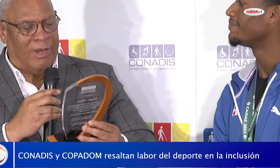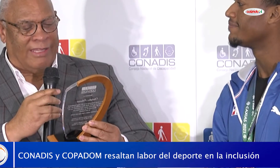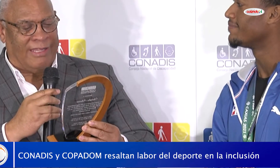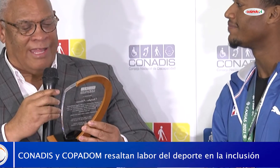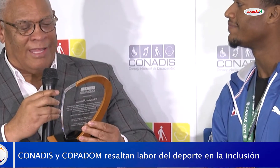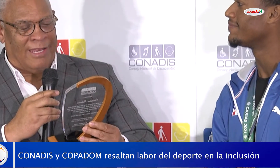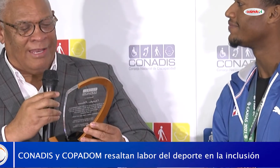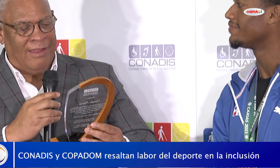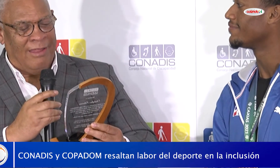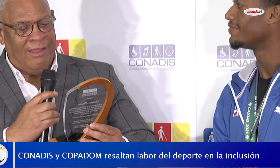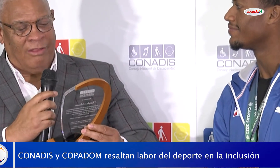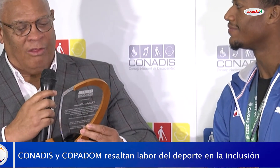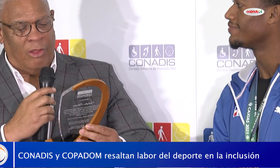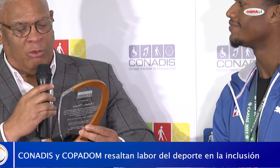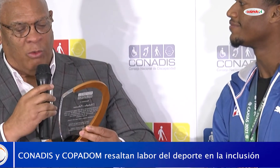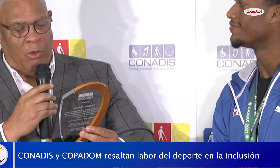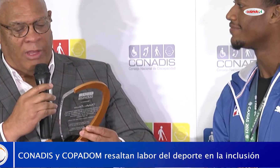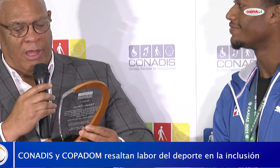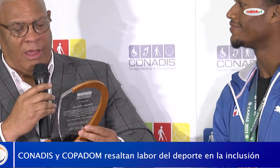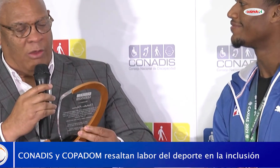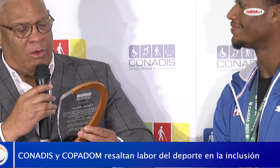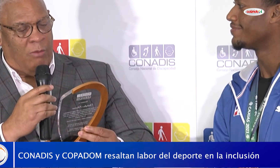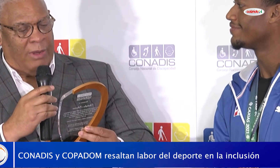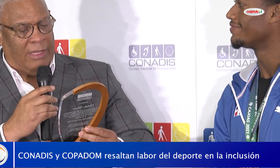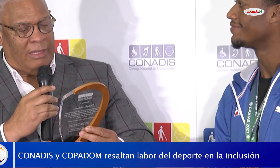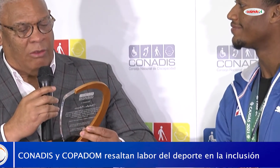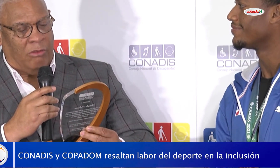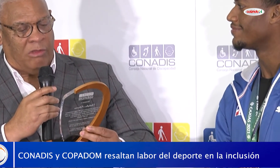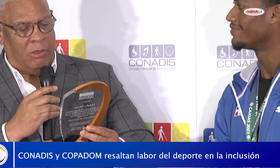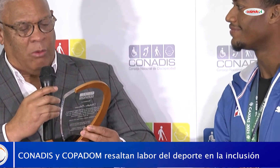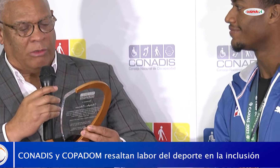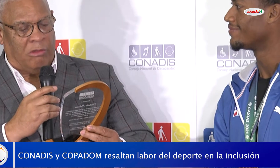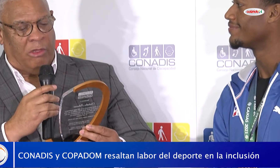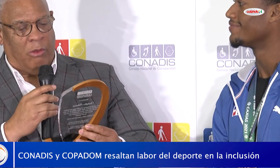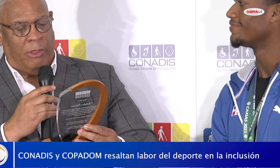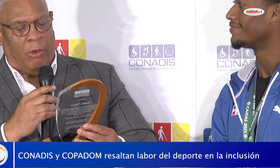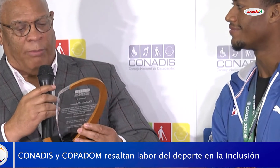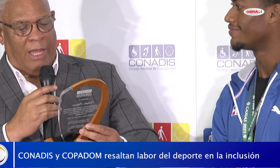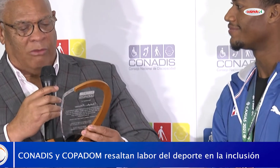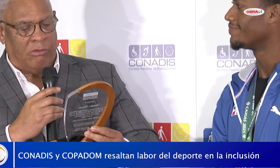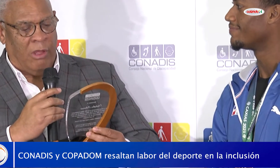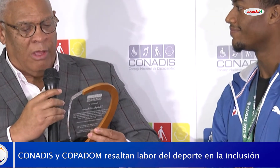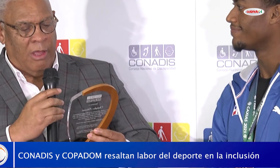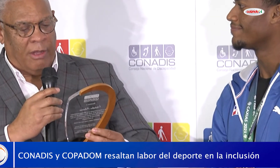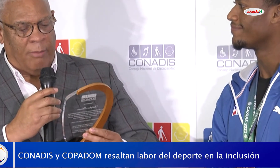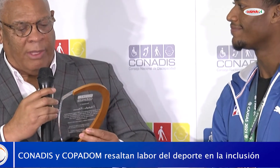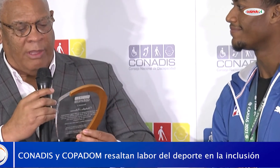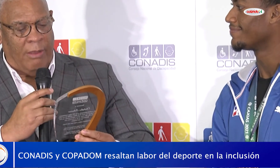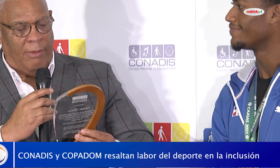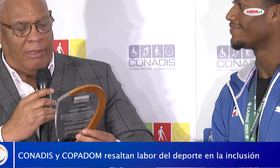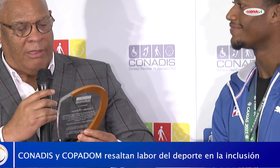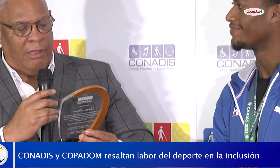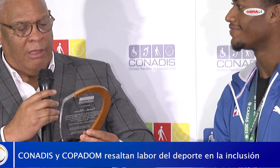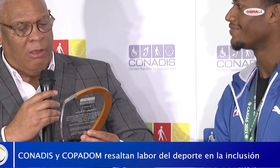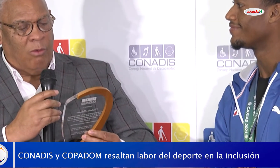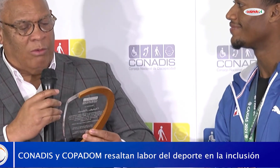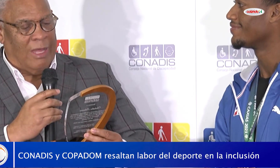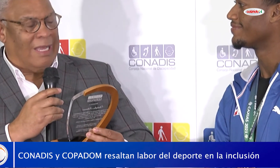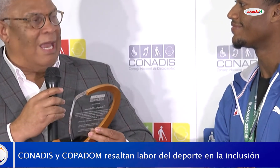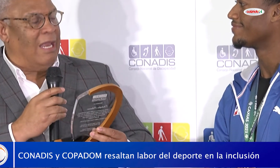expresar nuestro agradecimiento al órgano rector del gobierno en materia de deporte